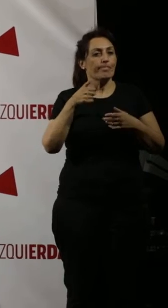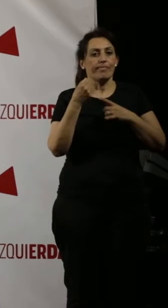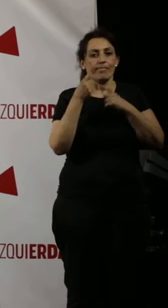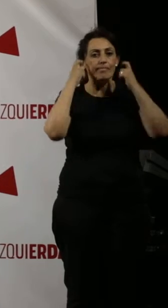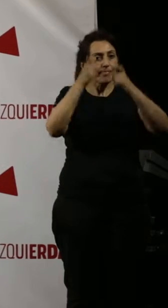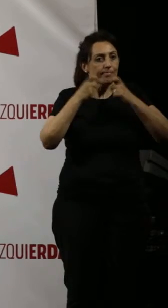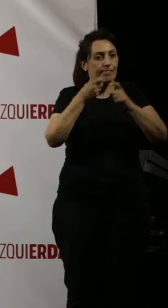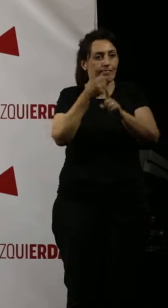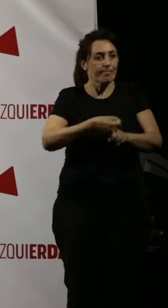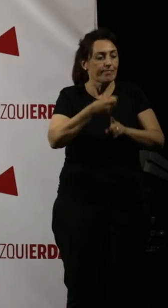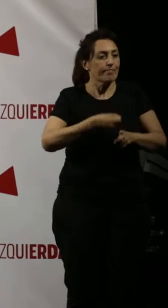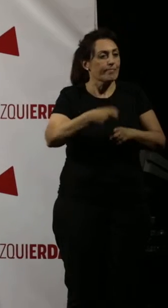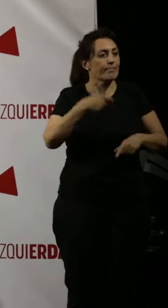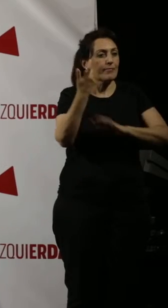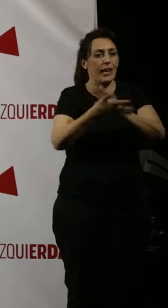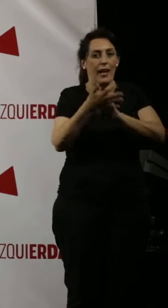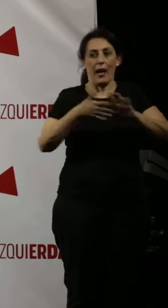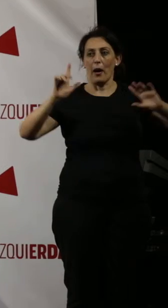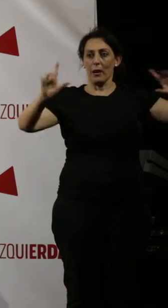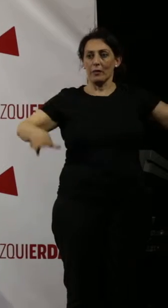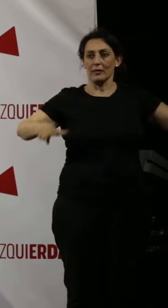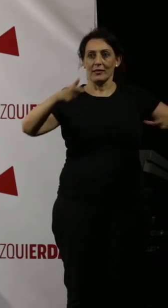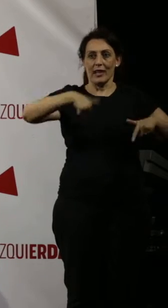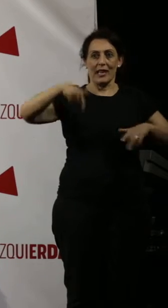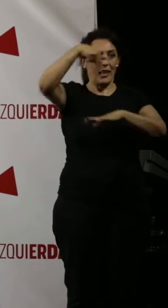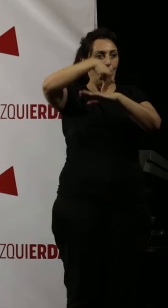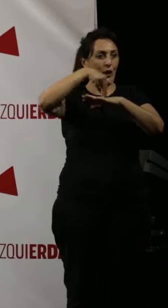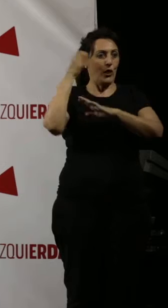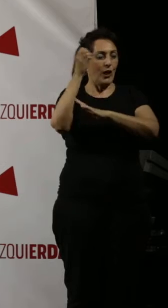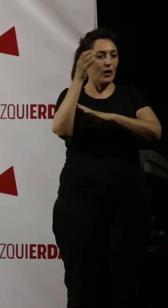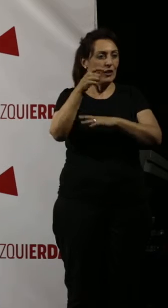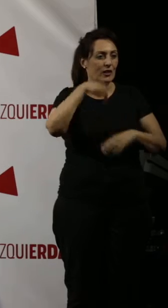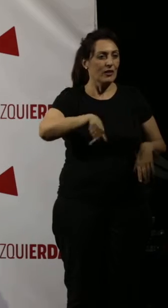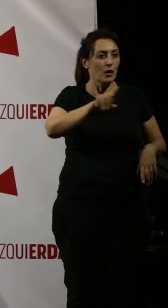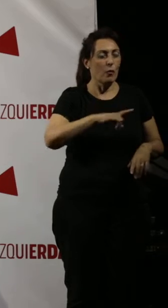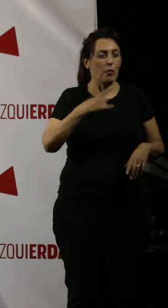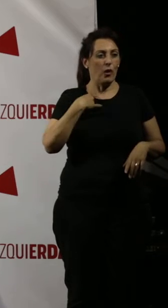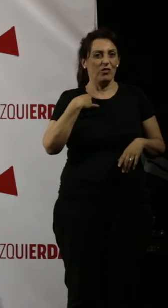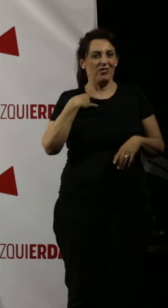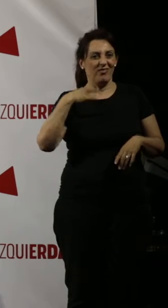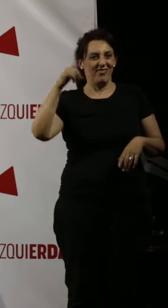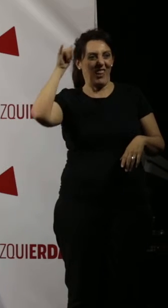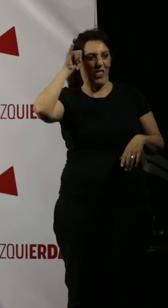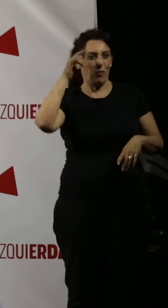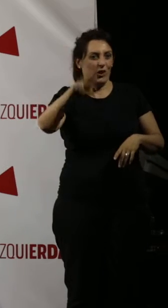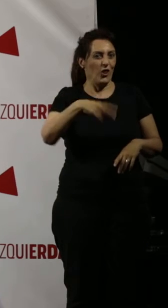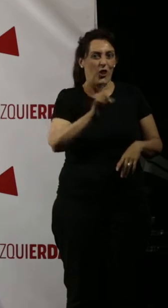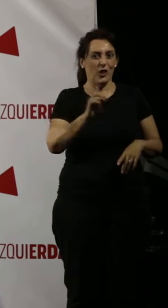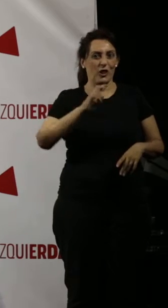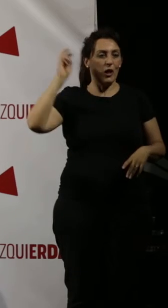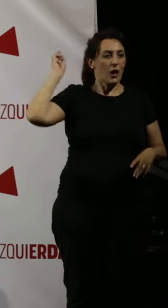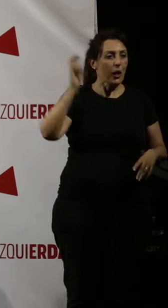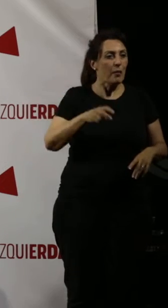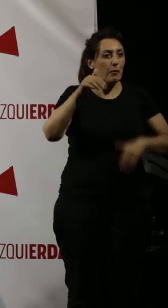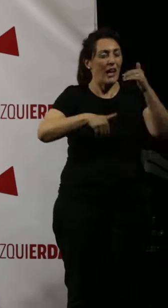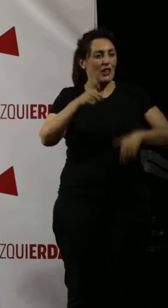Mirad, estamos hablando en un escenario, un contexto absolutamente no endiablado. Un contexto en el que venimos de unas